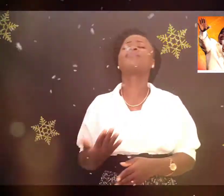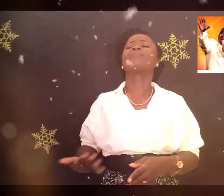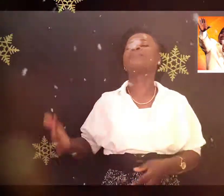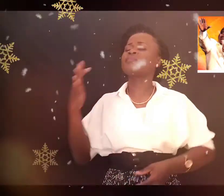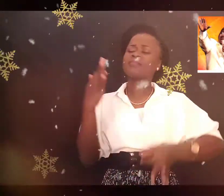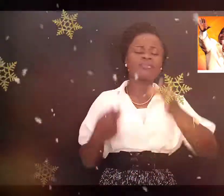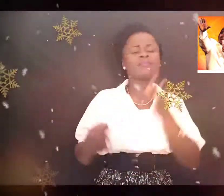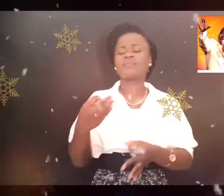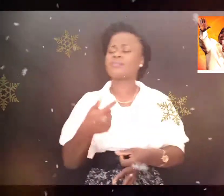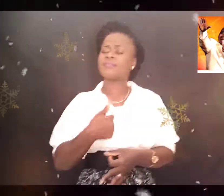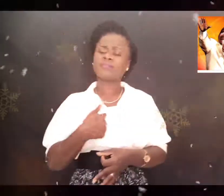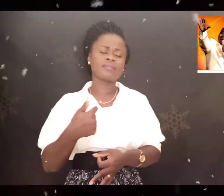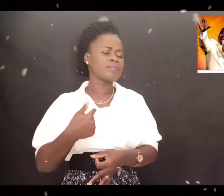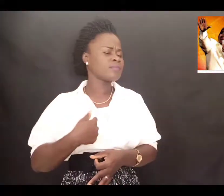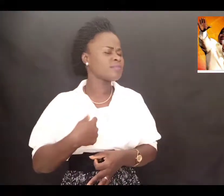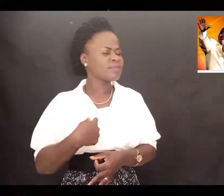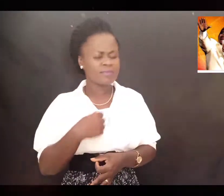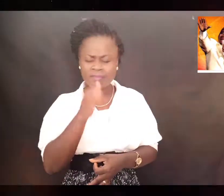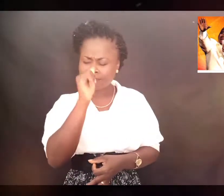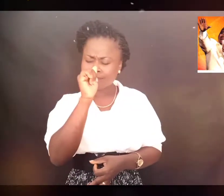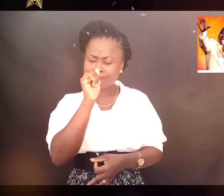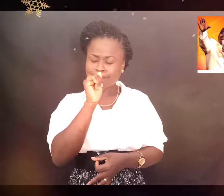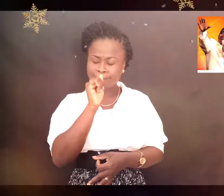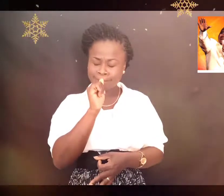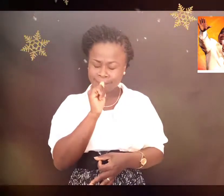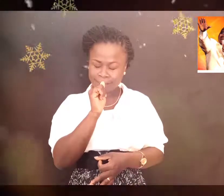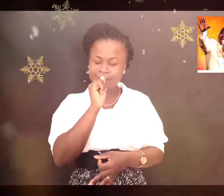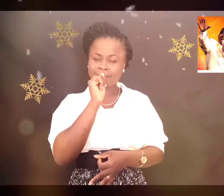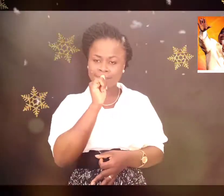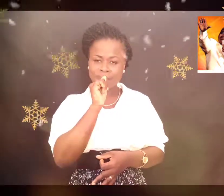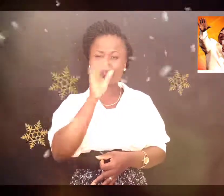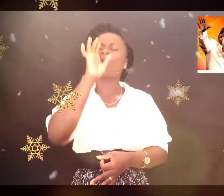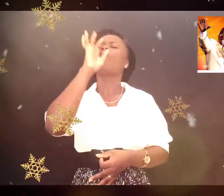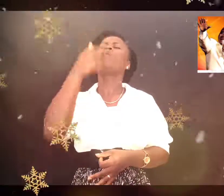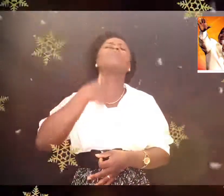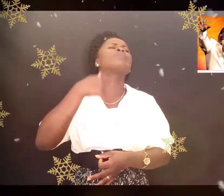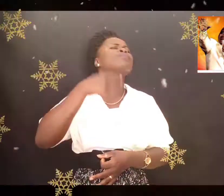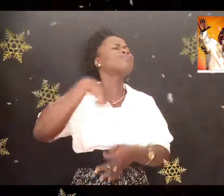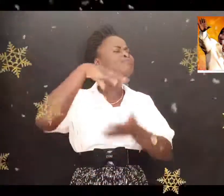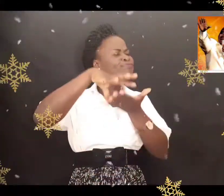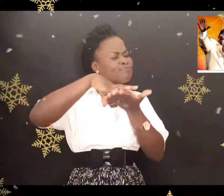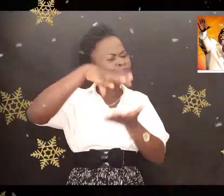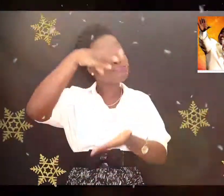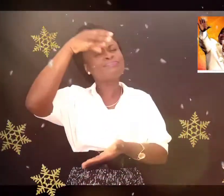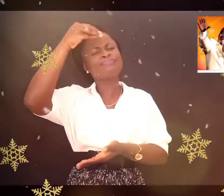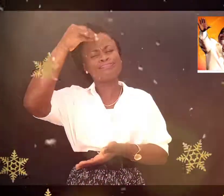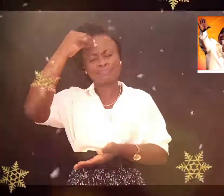Si je me tais Oh, j'apprendrais A